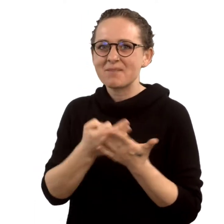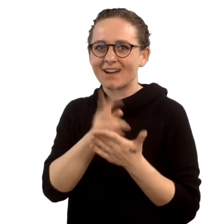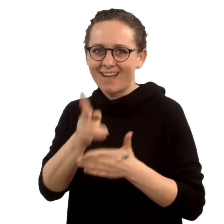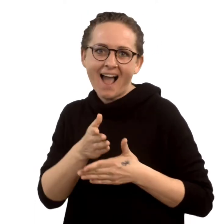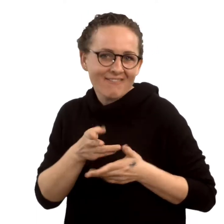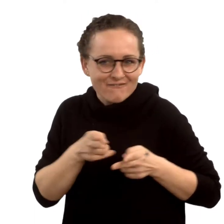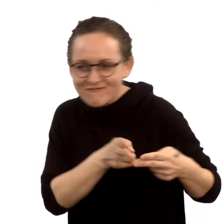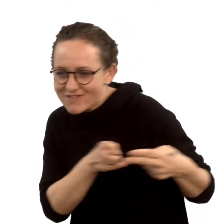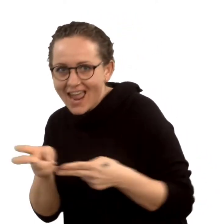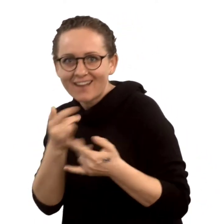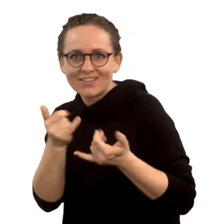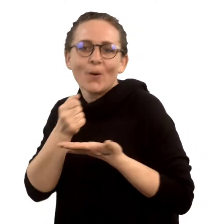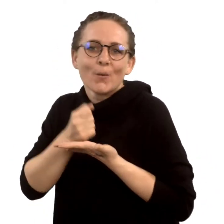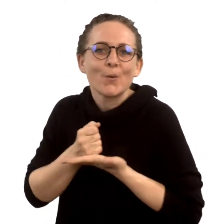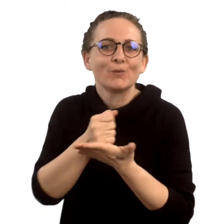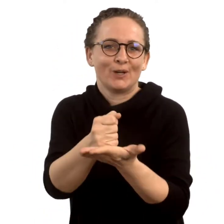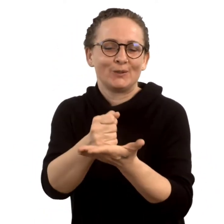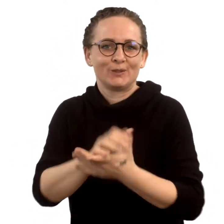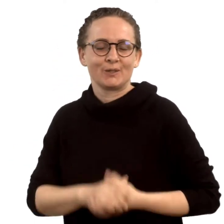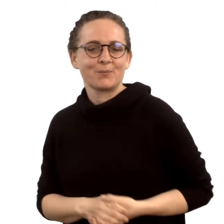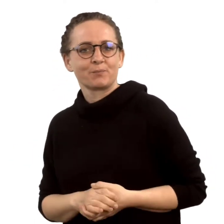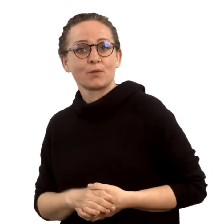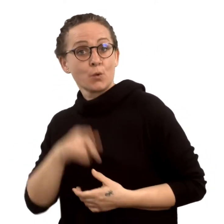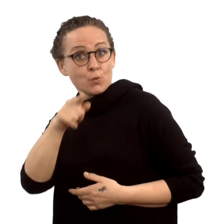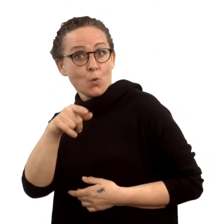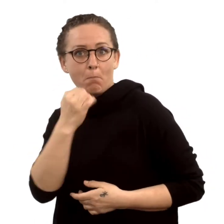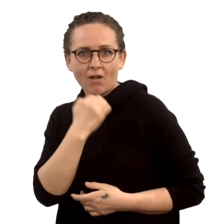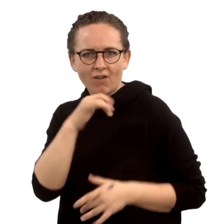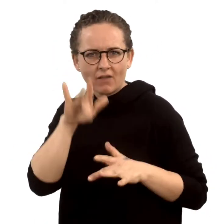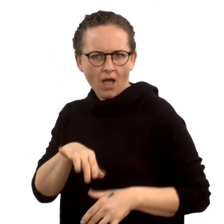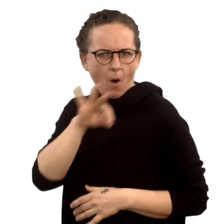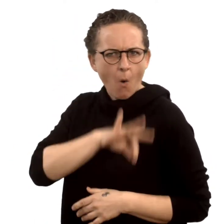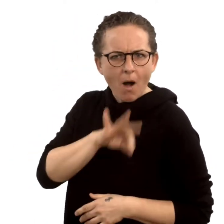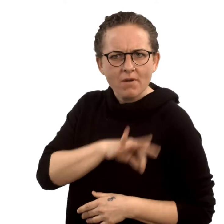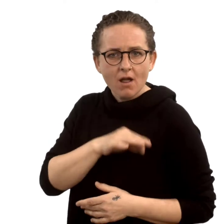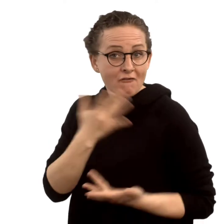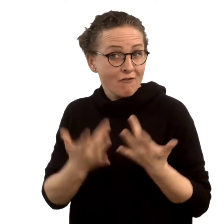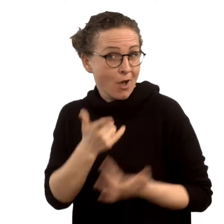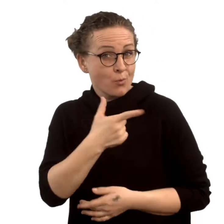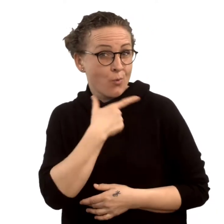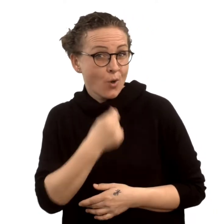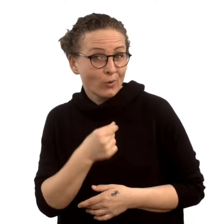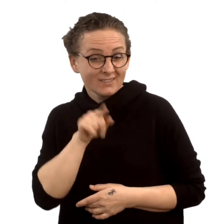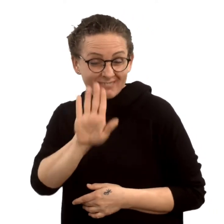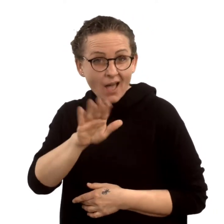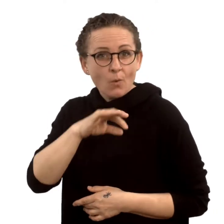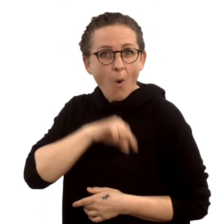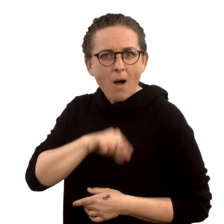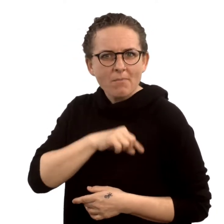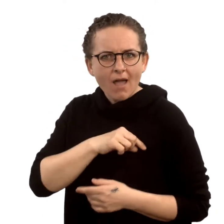Sie auf diesem Weg. Privat haben Sie vielleicht Lust, bei Ihrem persönlichen Hobby etwas dazuzulernen.